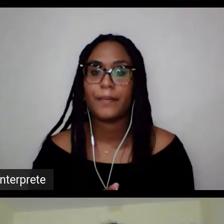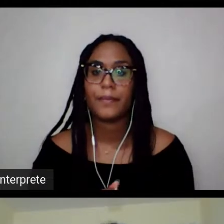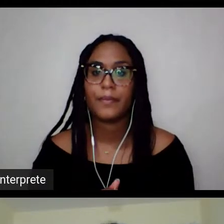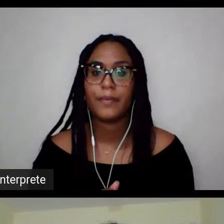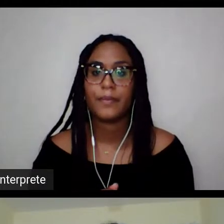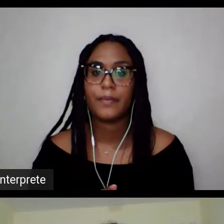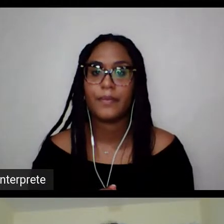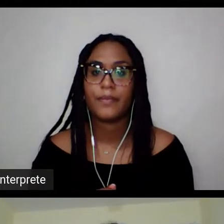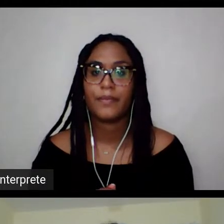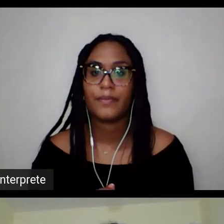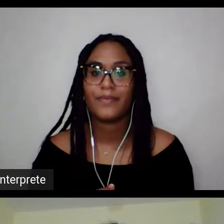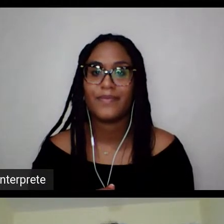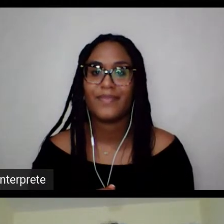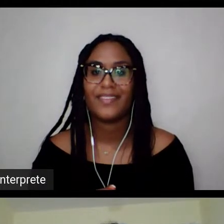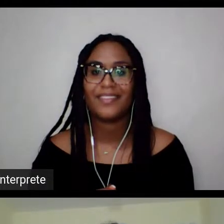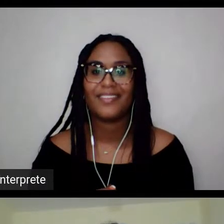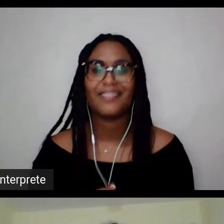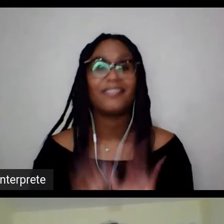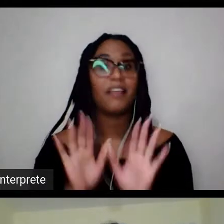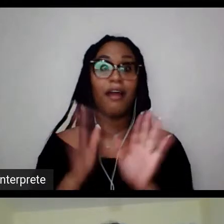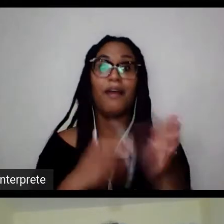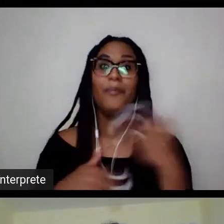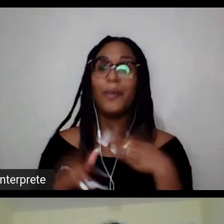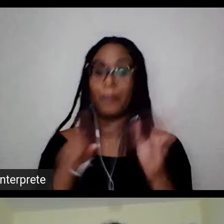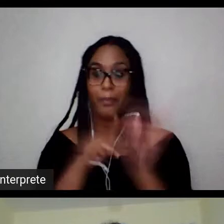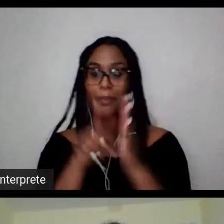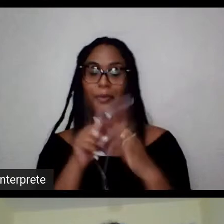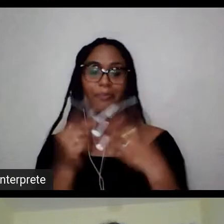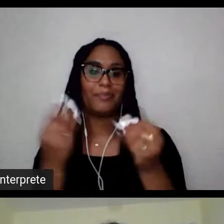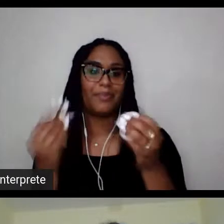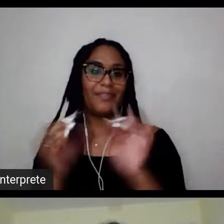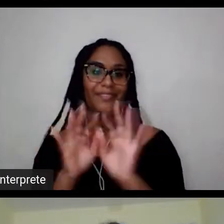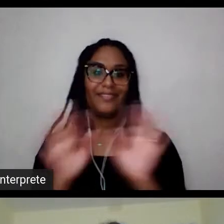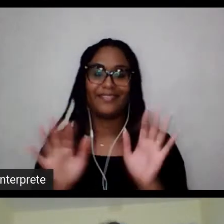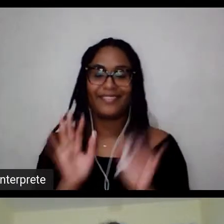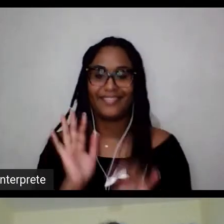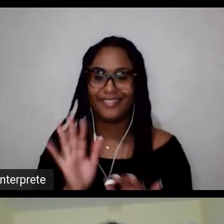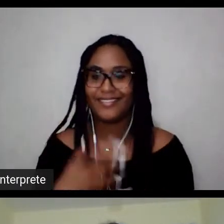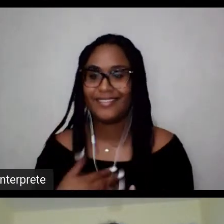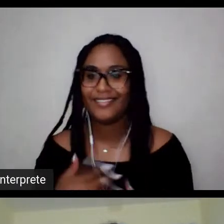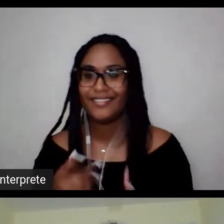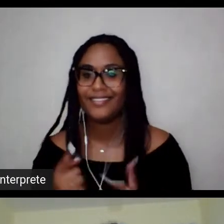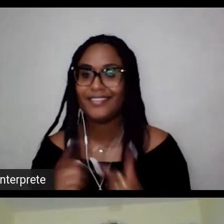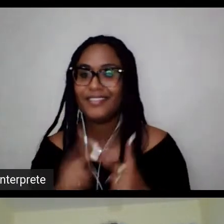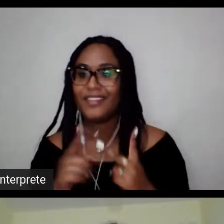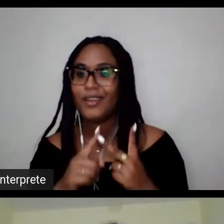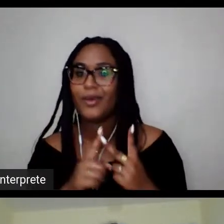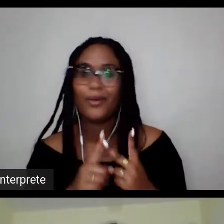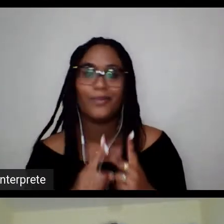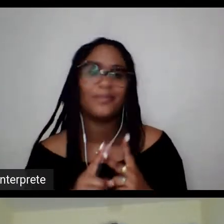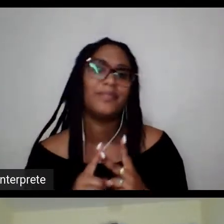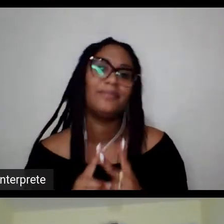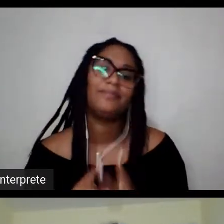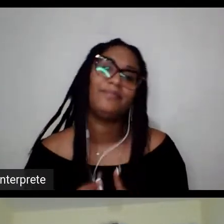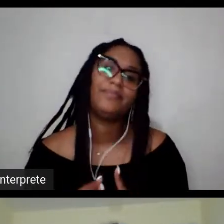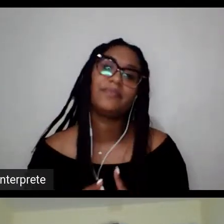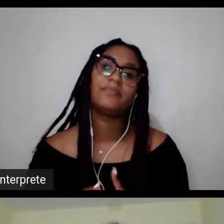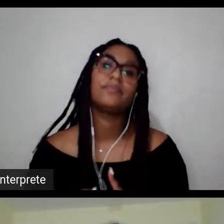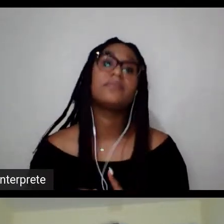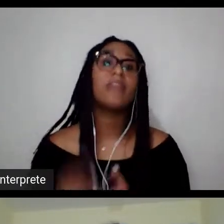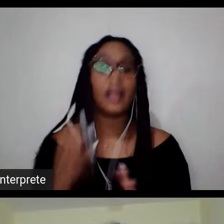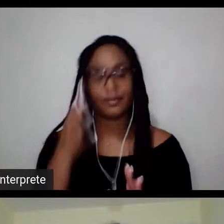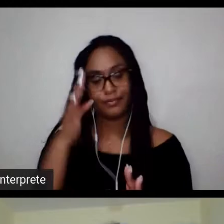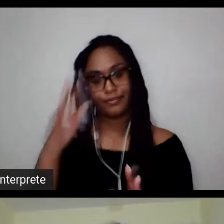Peraí, Cátia, que é muita coisa para eu olhar aqui, só um pouquinho. A segunda pergunta, se esporte ajuda no